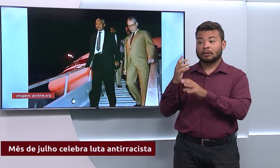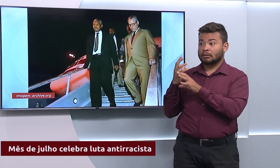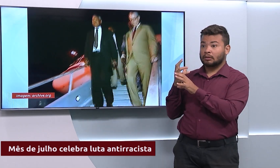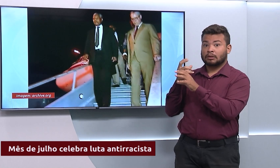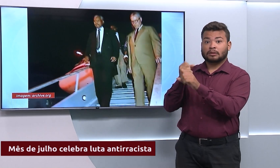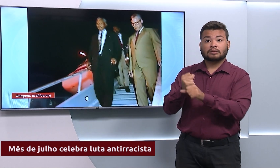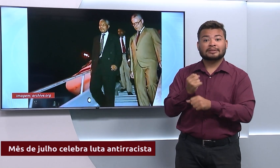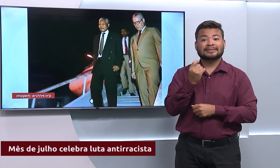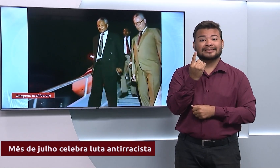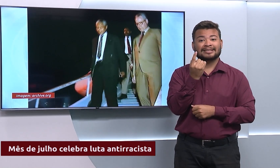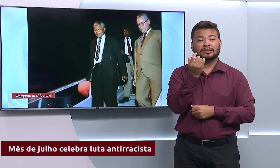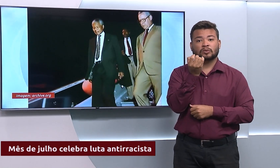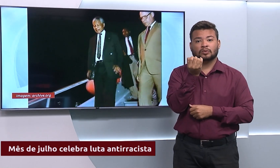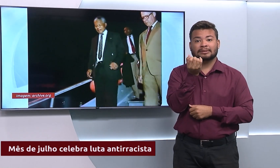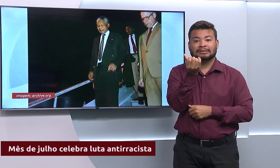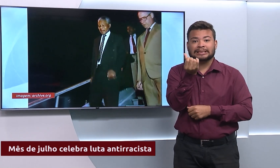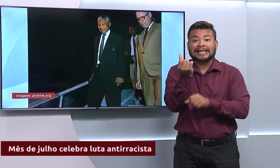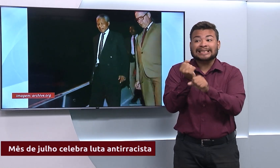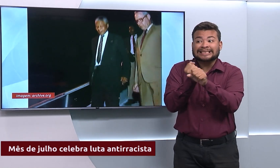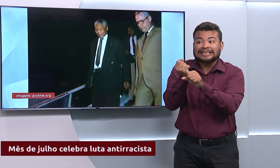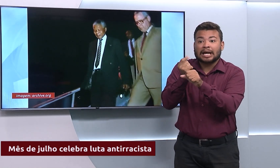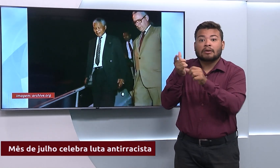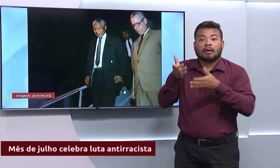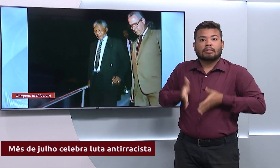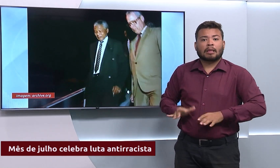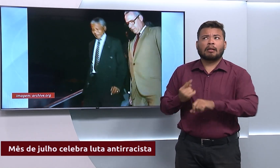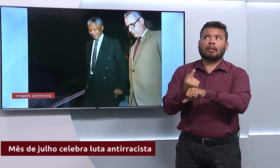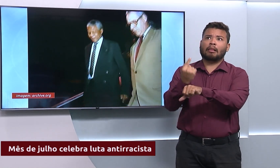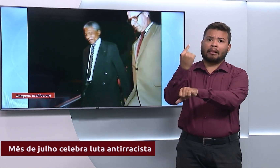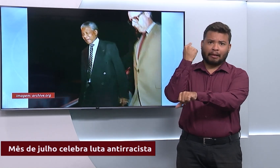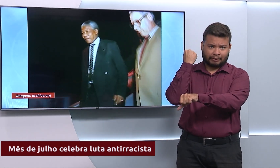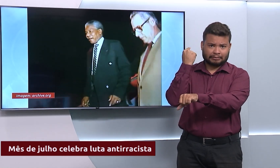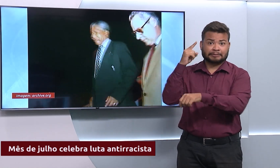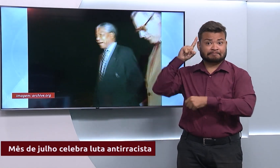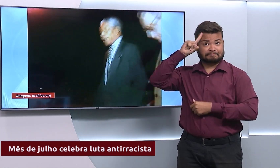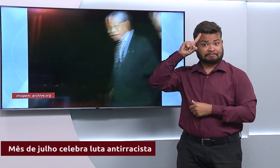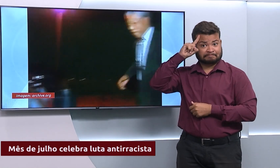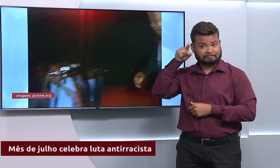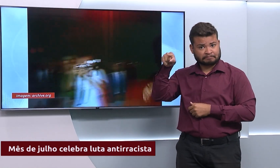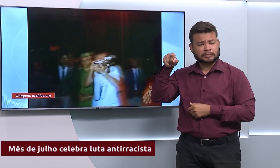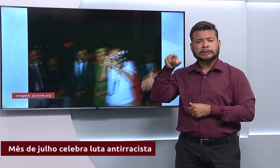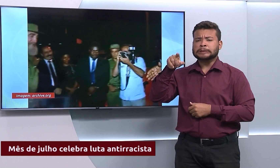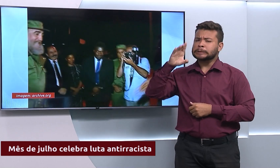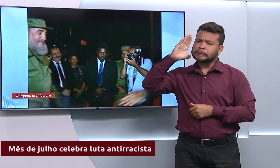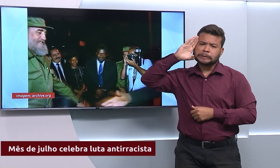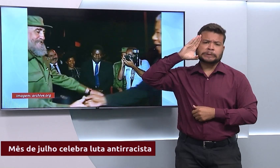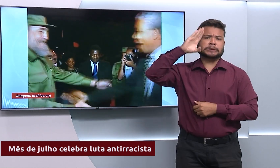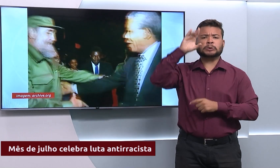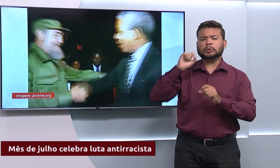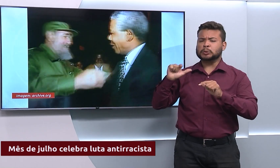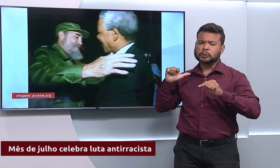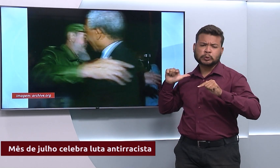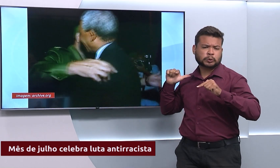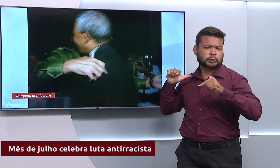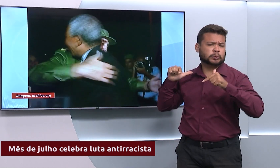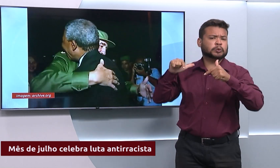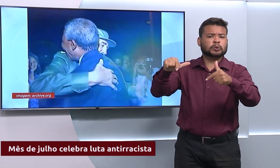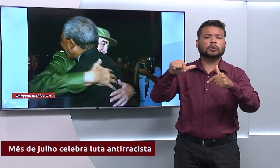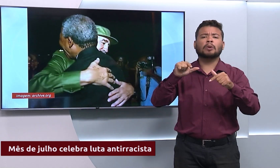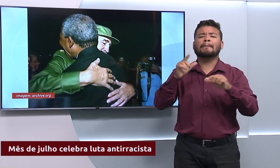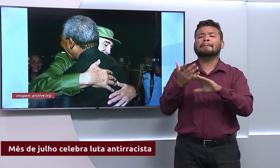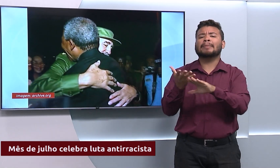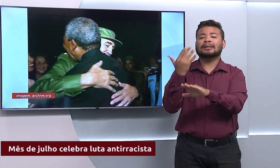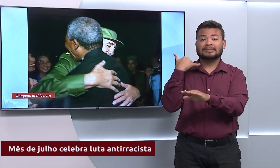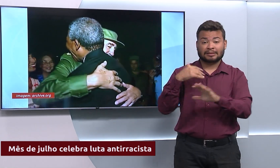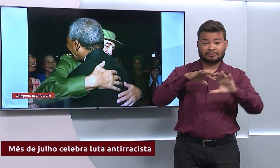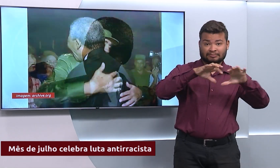nascimento do líder sul-africano. Ele que foi uma figura central na luta aí contra a segregação